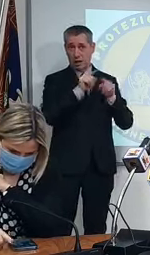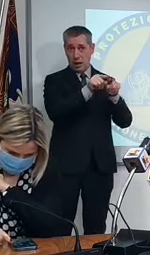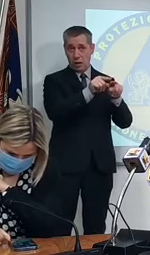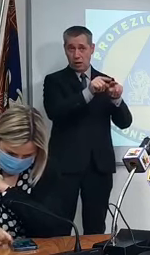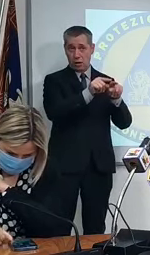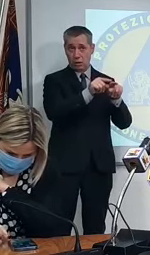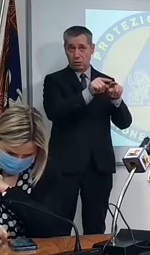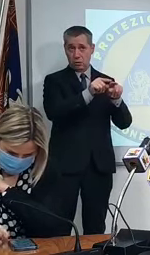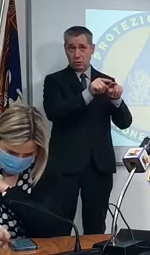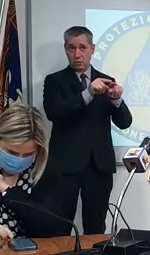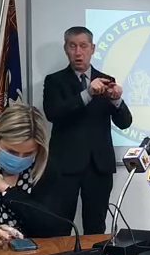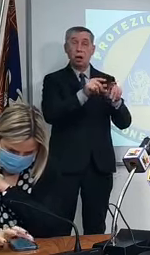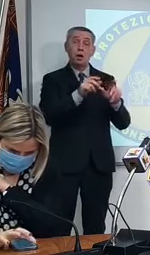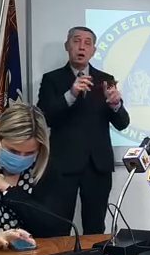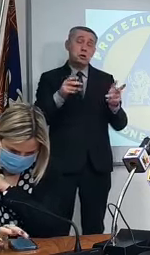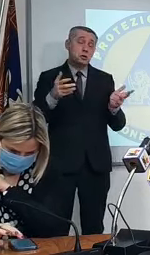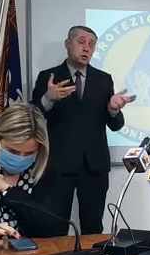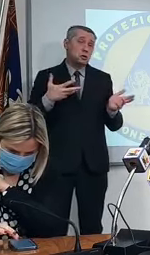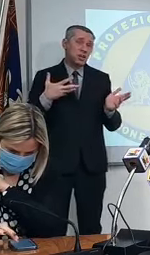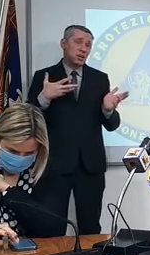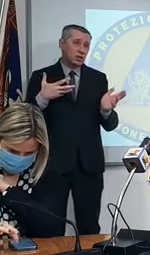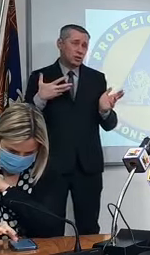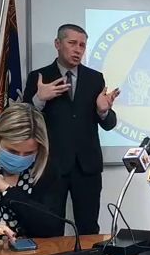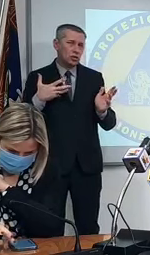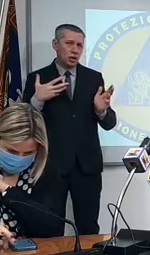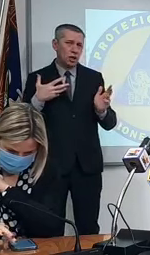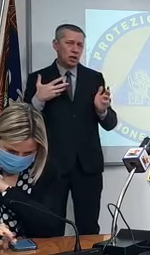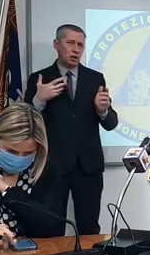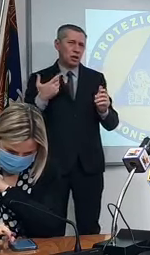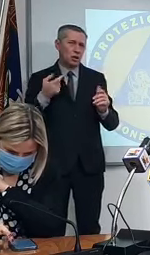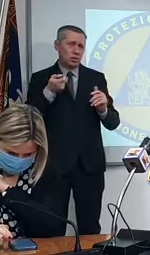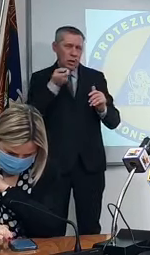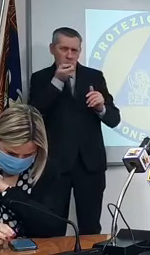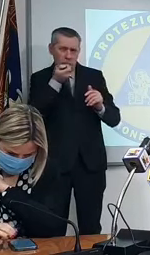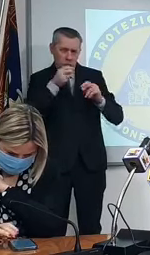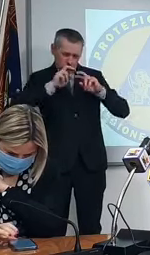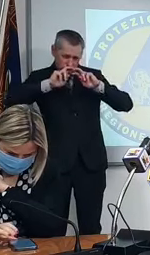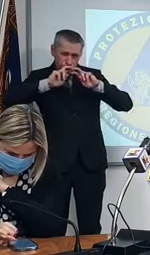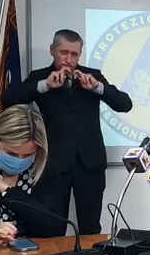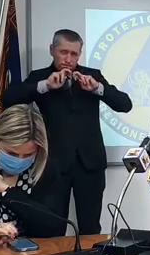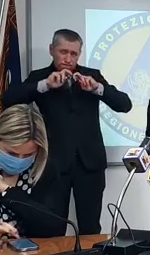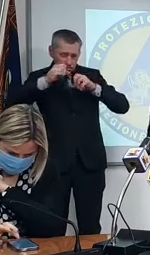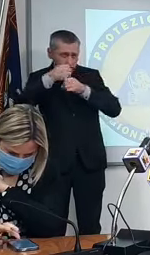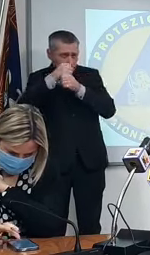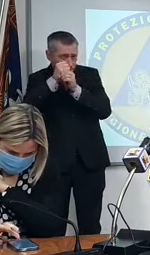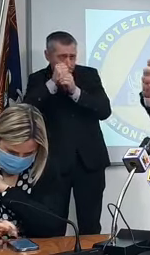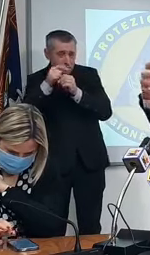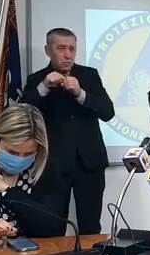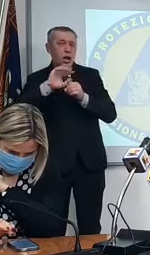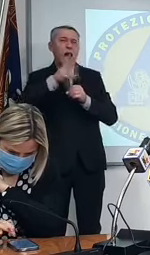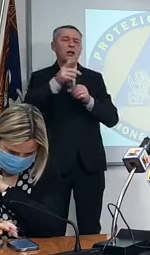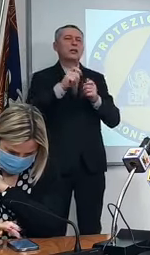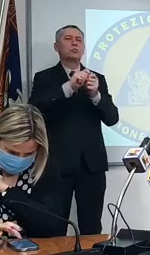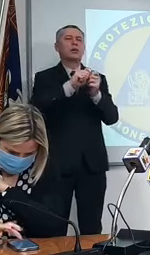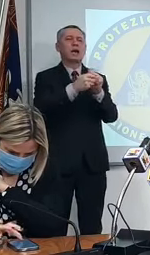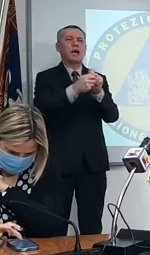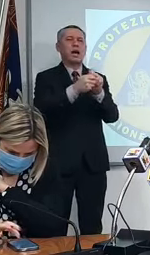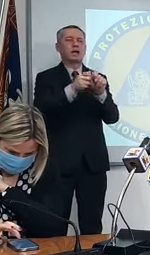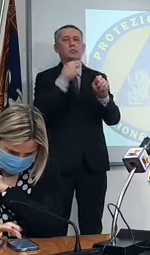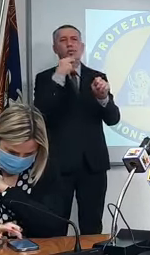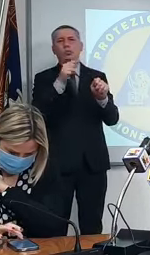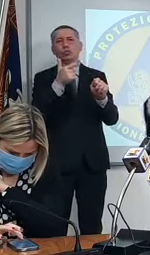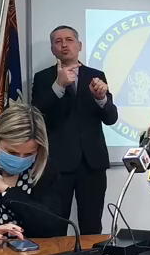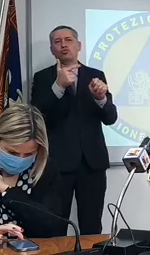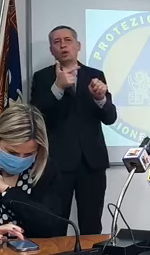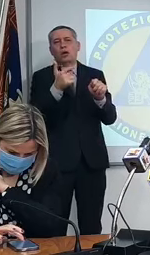ora sì abbiamo abbiamo sequenziato altre altre varianti che magari alcune non hanno neanche nomi perché magari sono delle